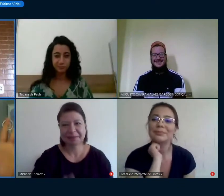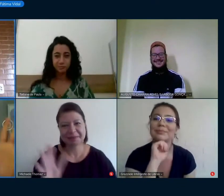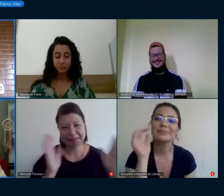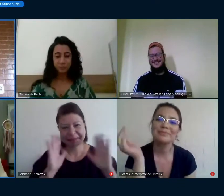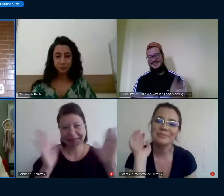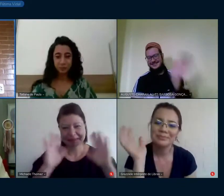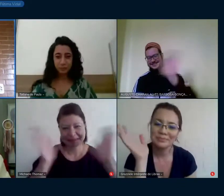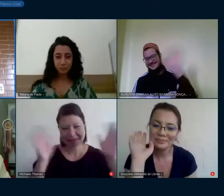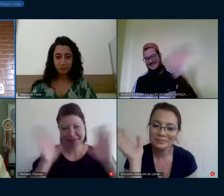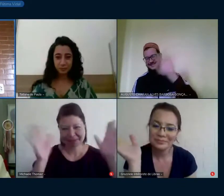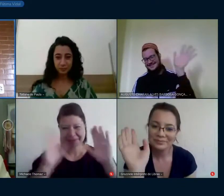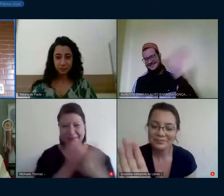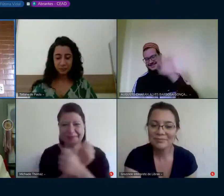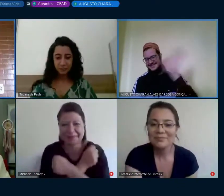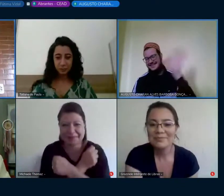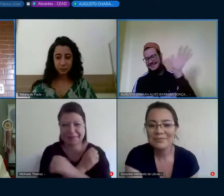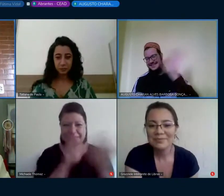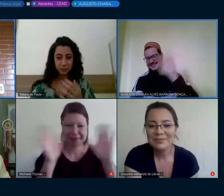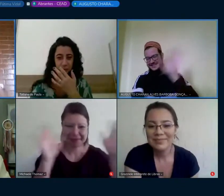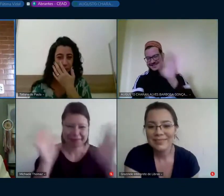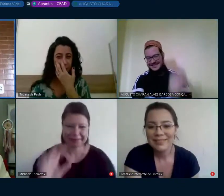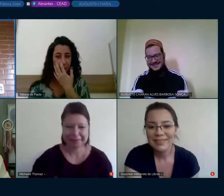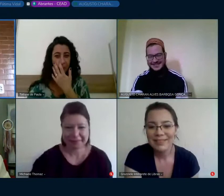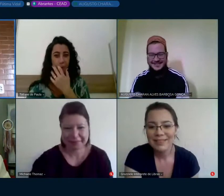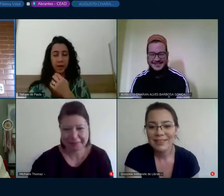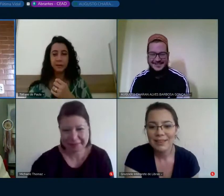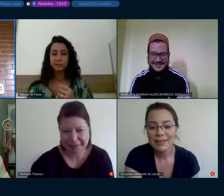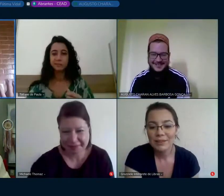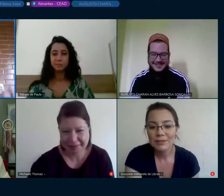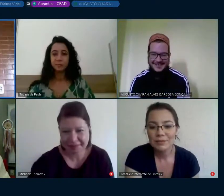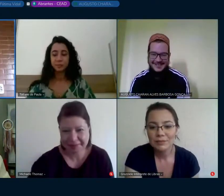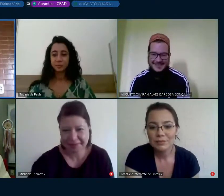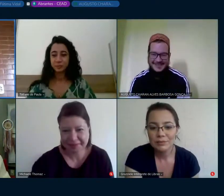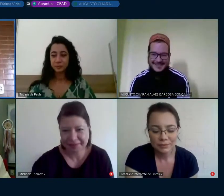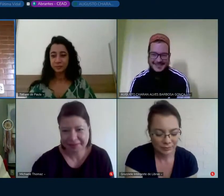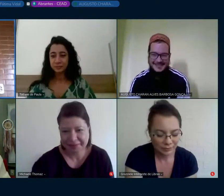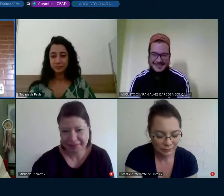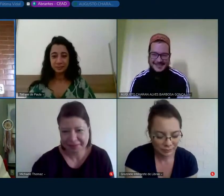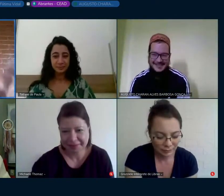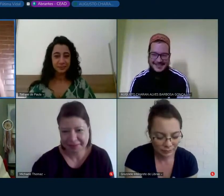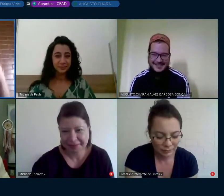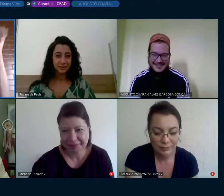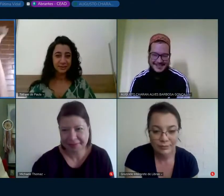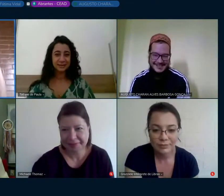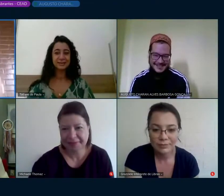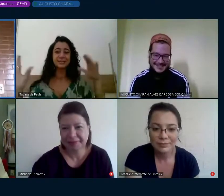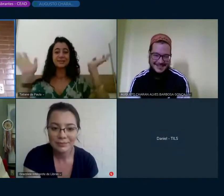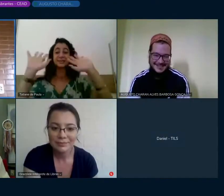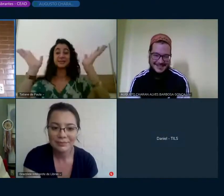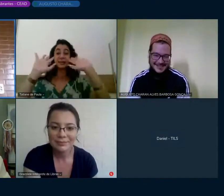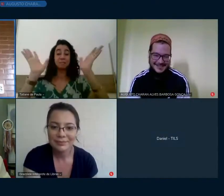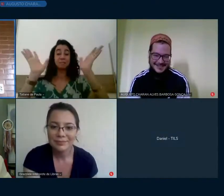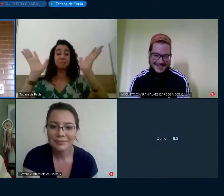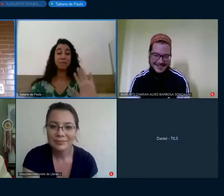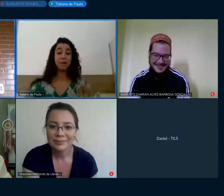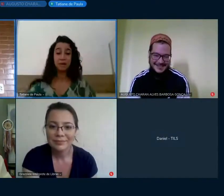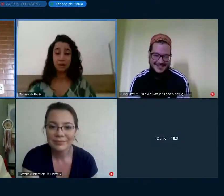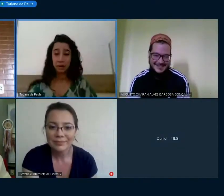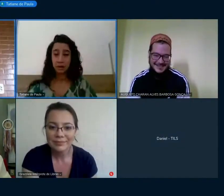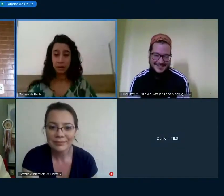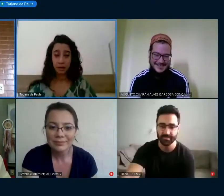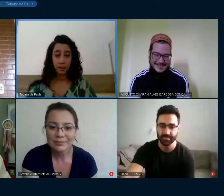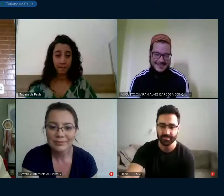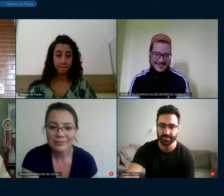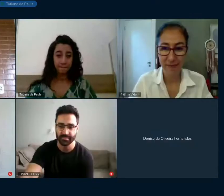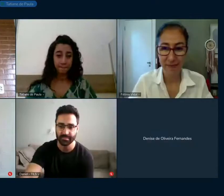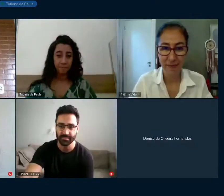gratidão pela presença gente vou deixar vocês com a Tati para ela receber as palavras carinhosas de vocês Patrícia só para confirmar eu